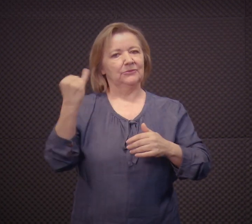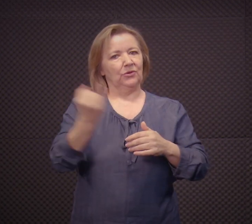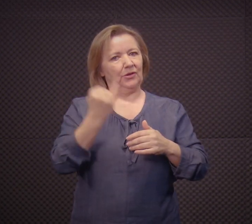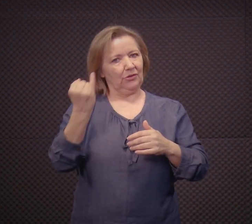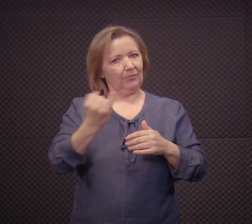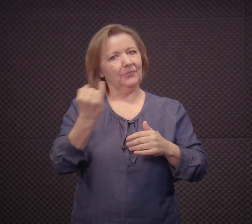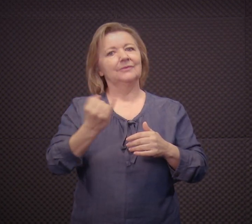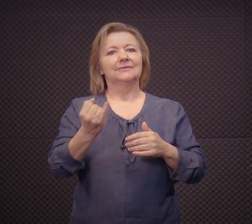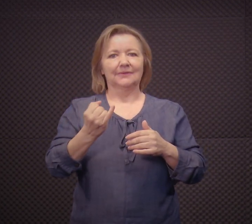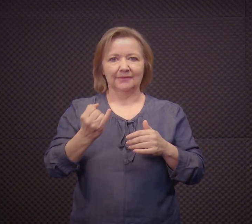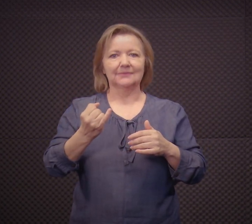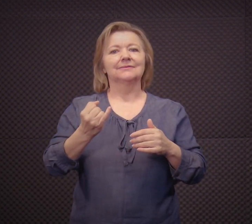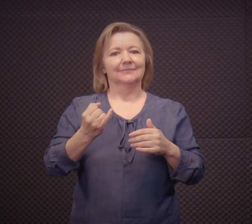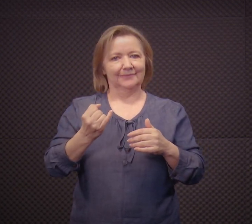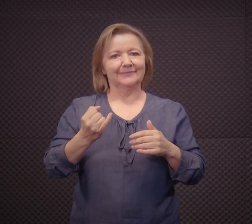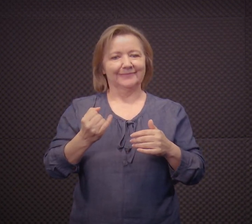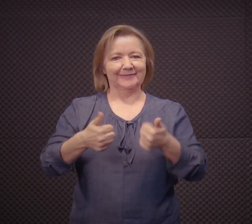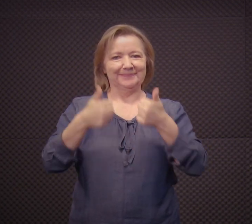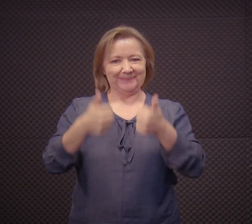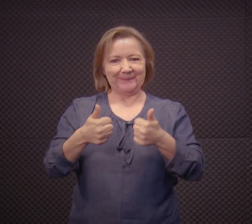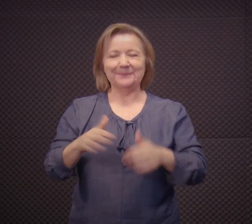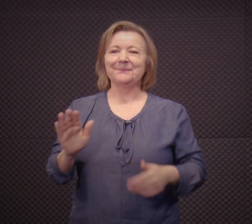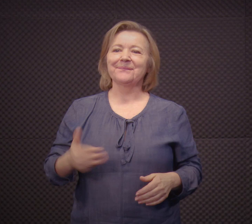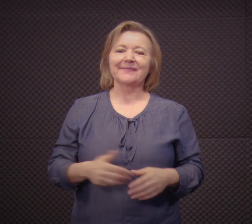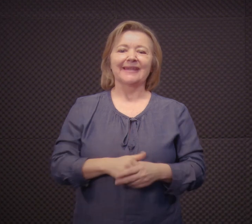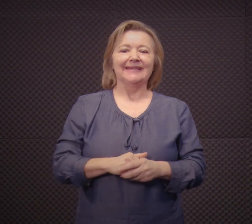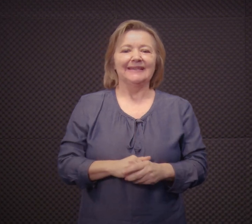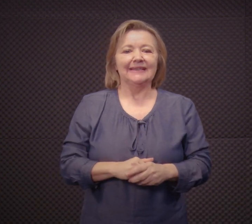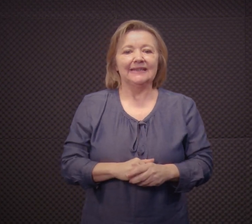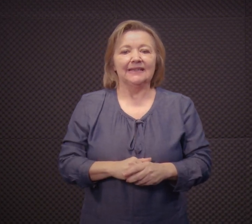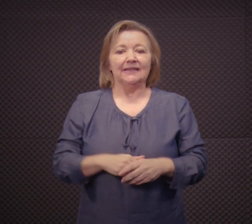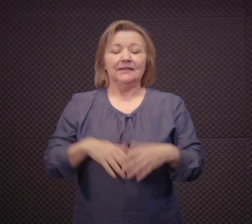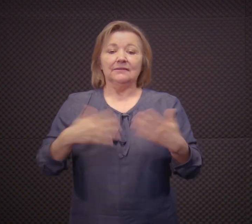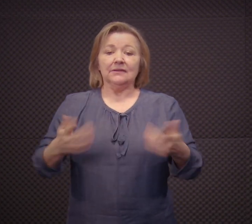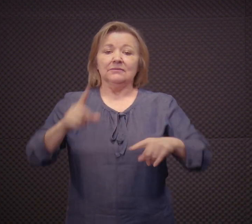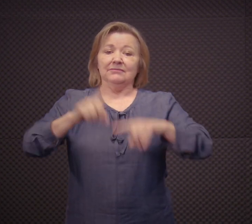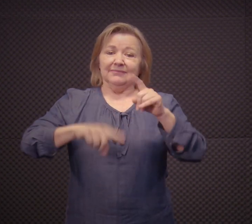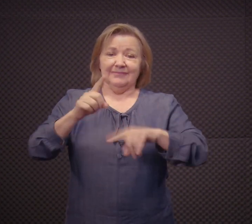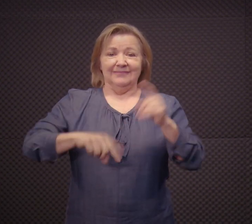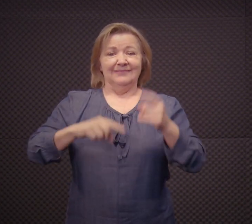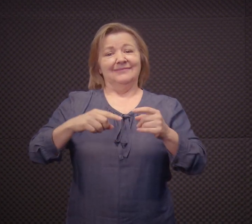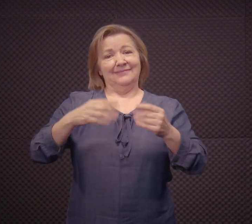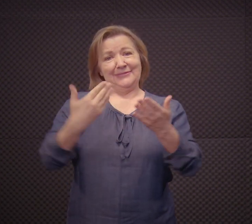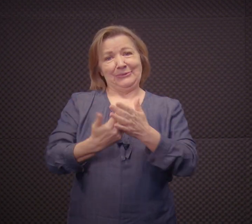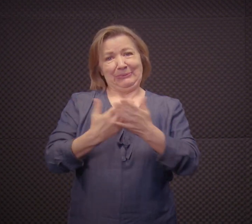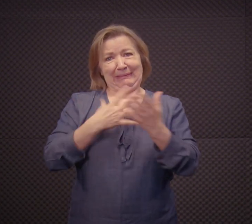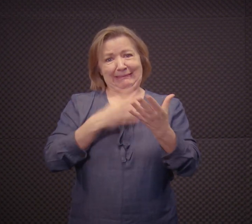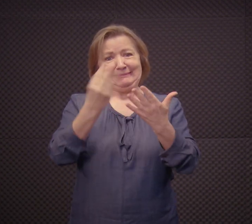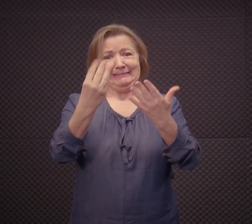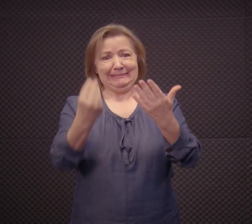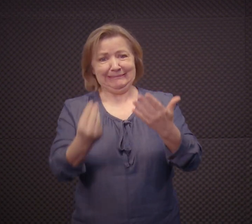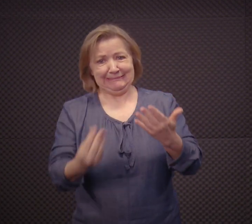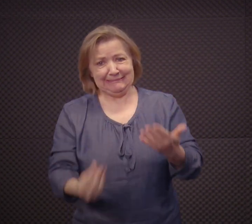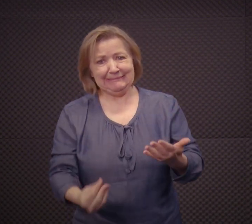estudar. É importante, nesse momento, vocês estarem focando nos parâmetros para entender como é essa